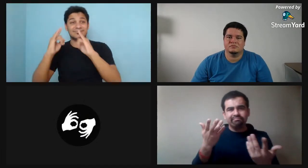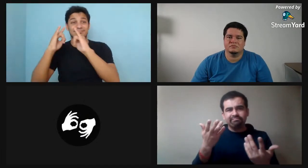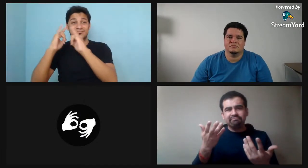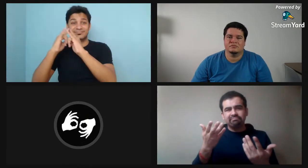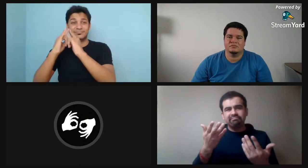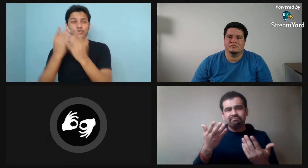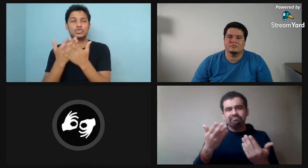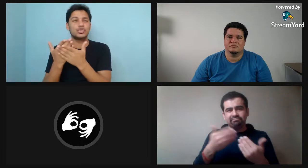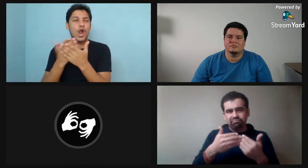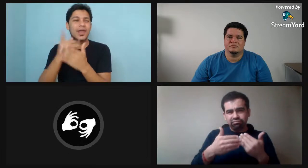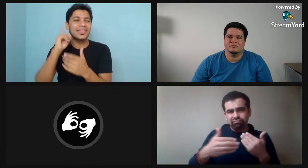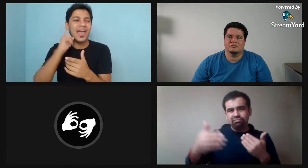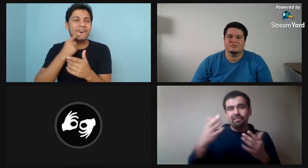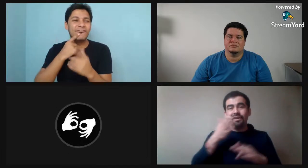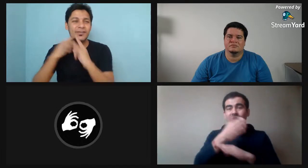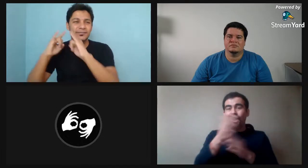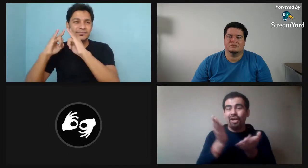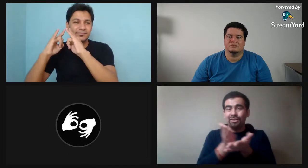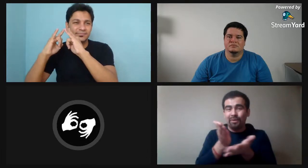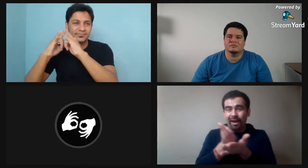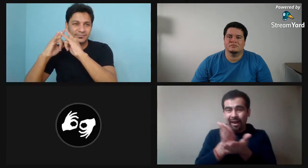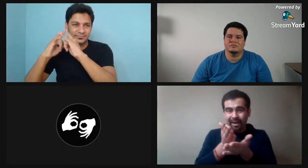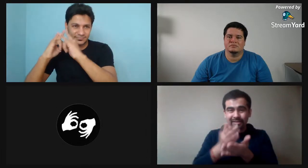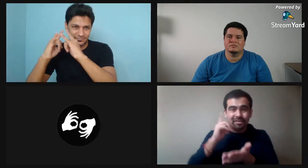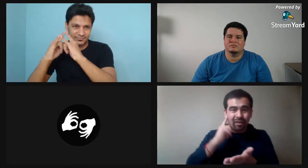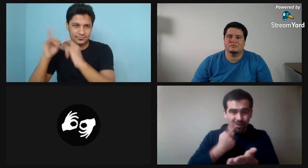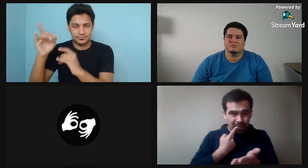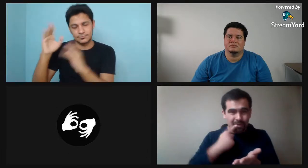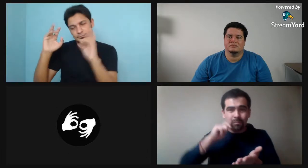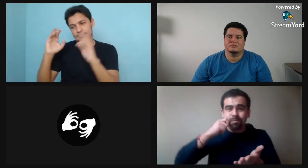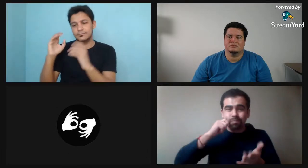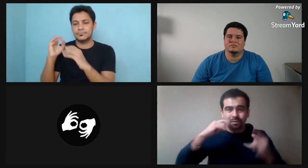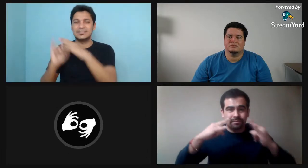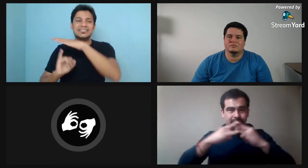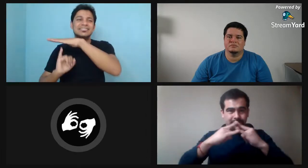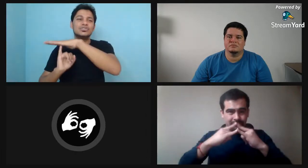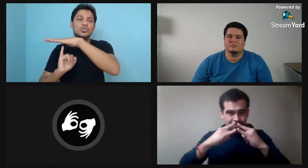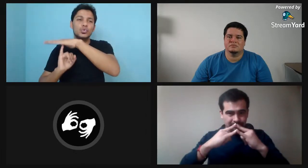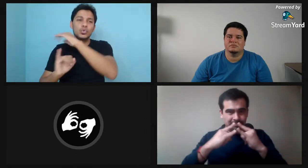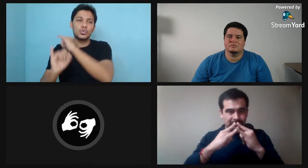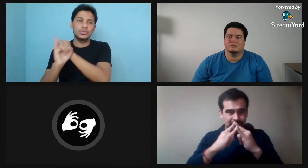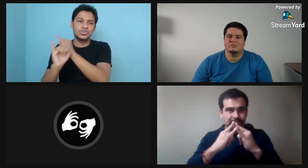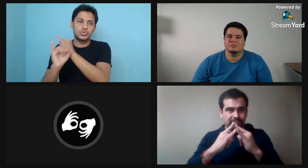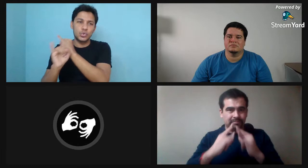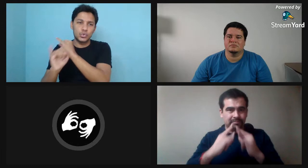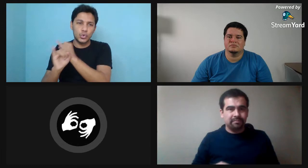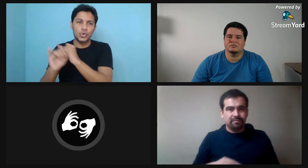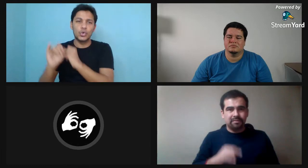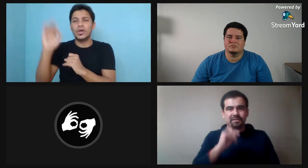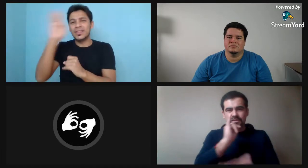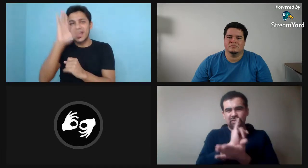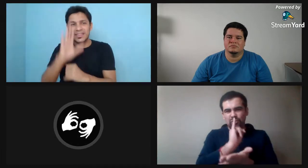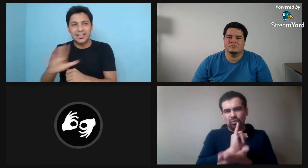Ya con el tiempo, mucho más adelante, en una escuela de sordos, que esta es la seña de la escuela,